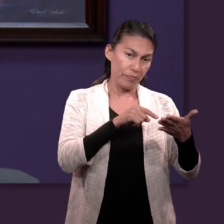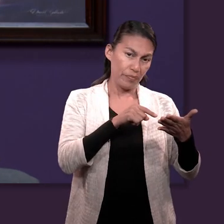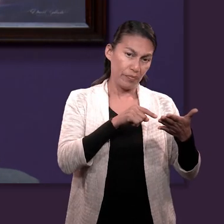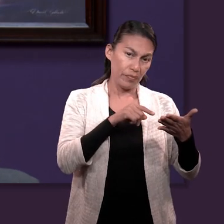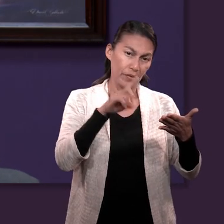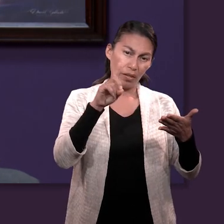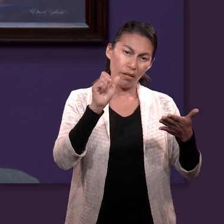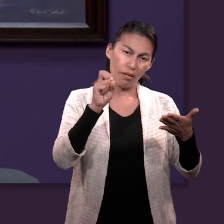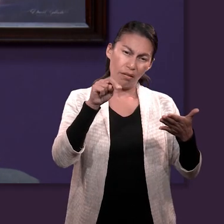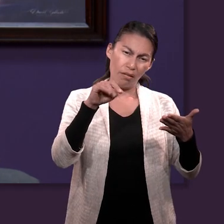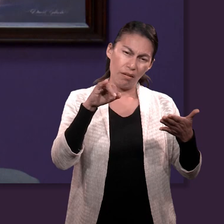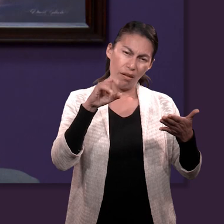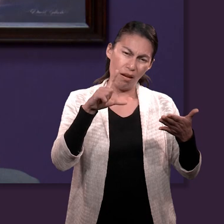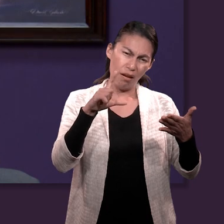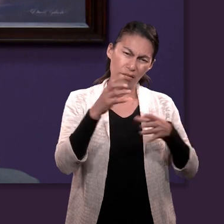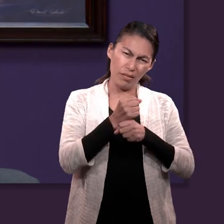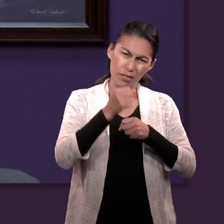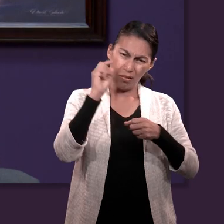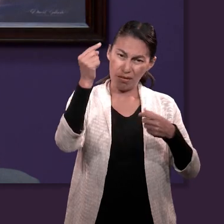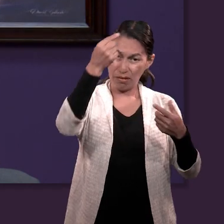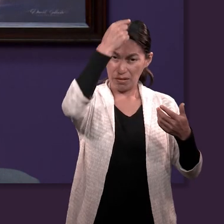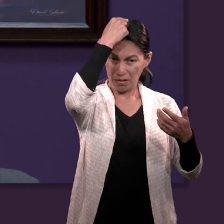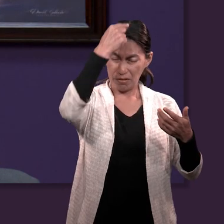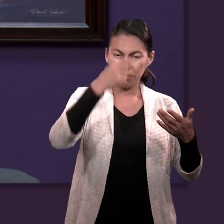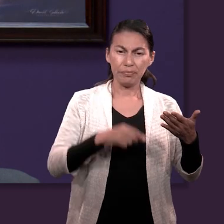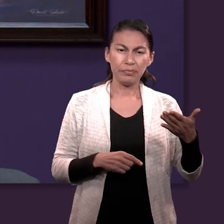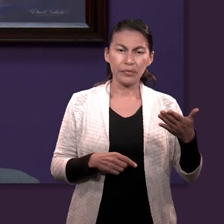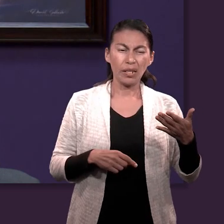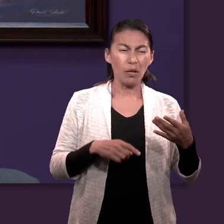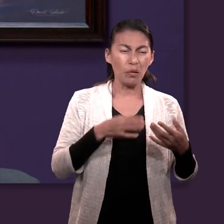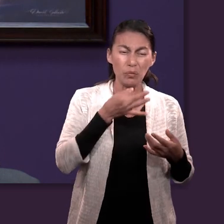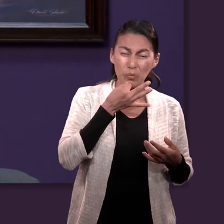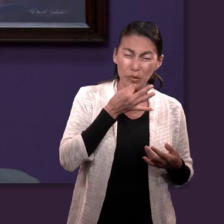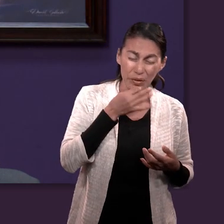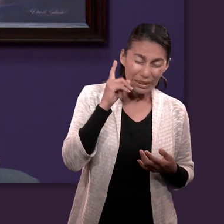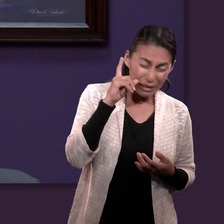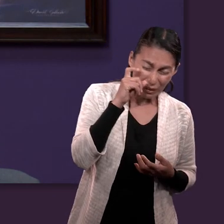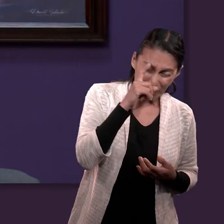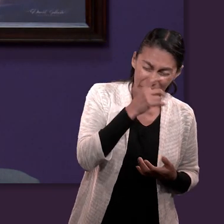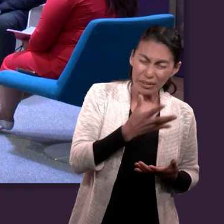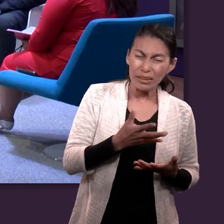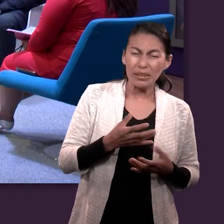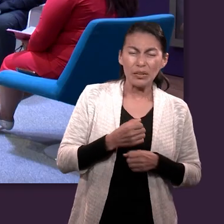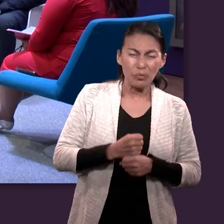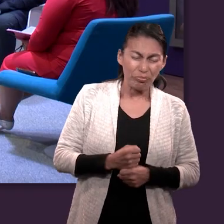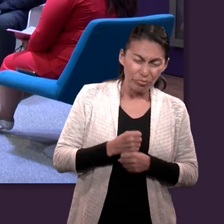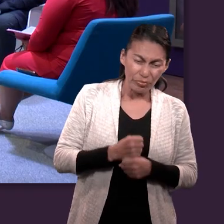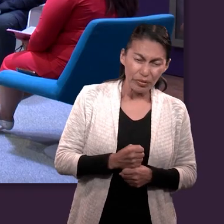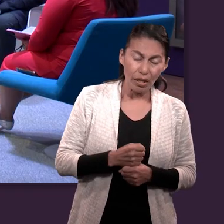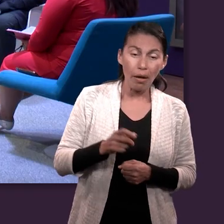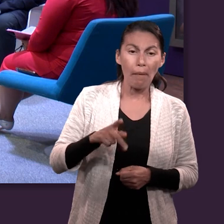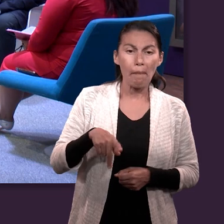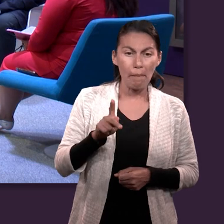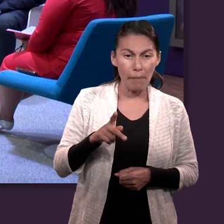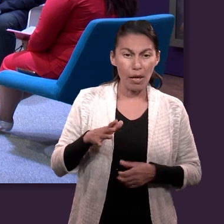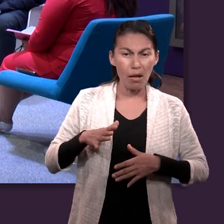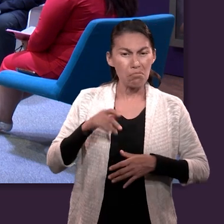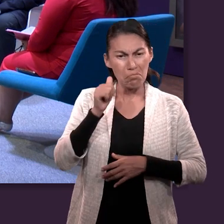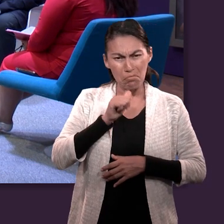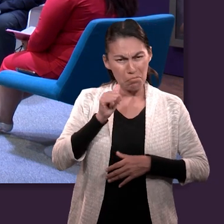episodios difíciles y en los cuales se pudo mantener confiando